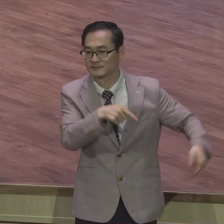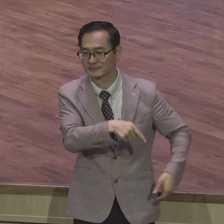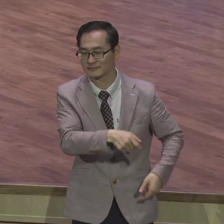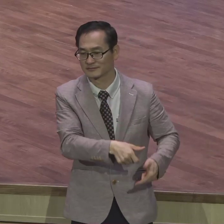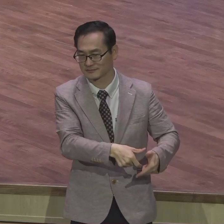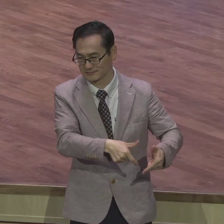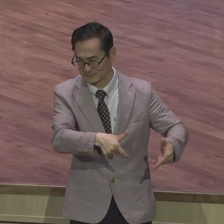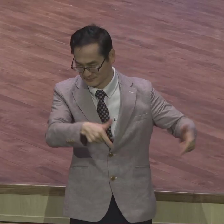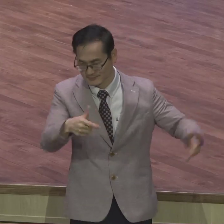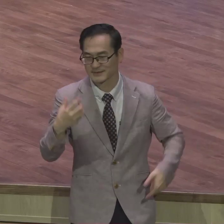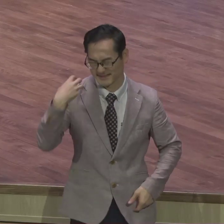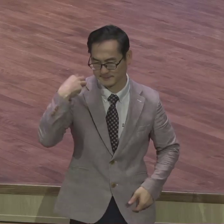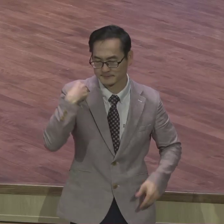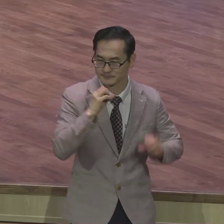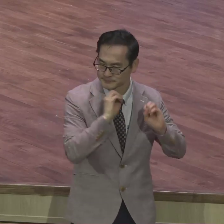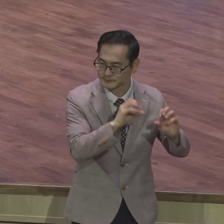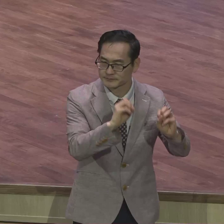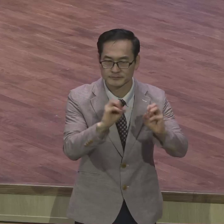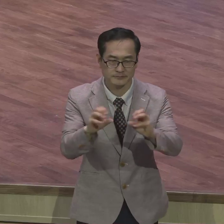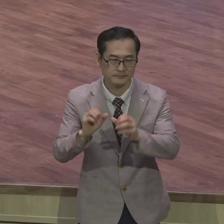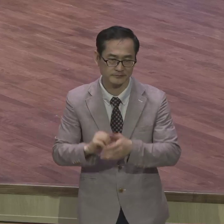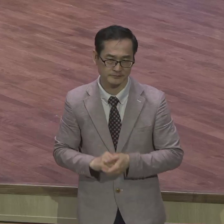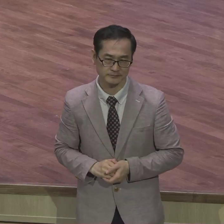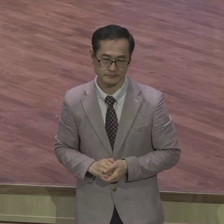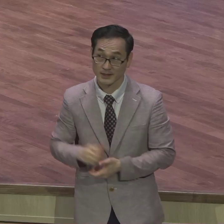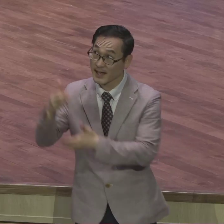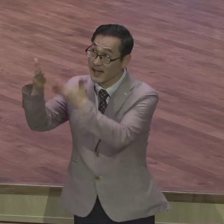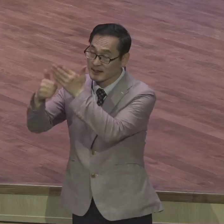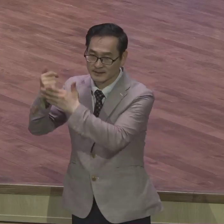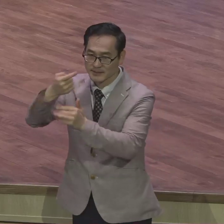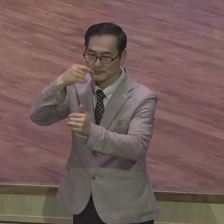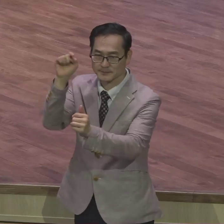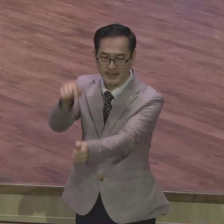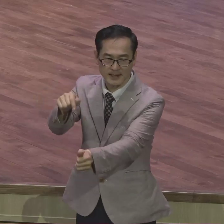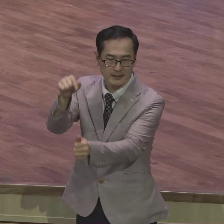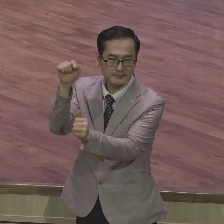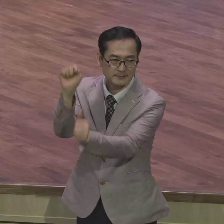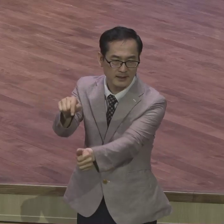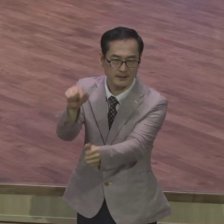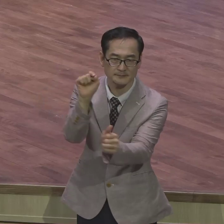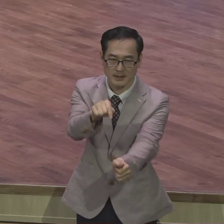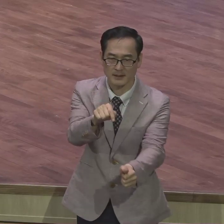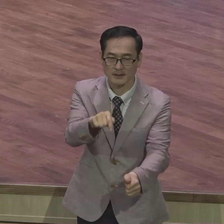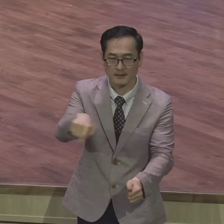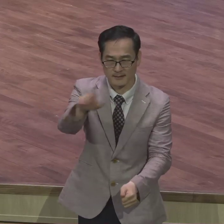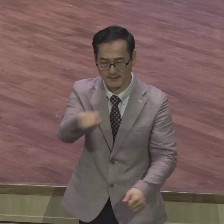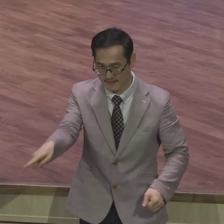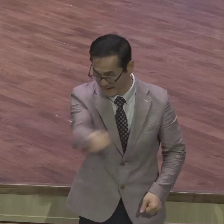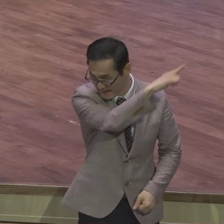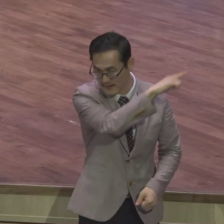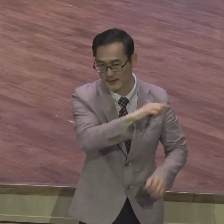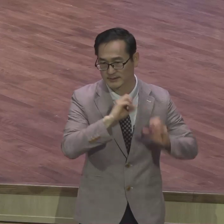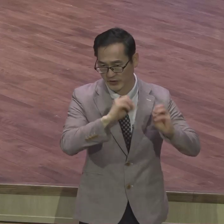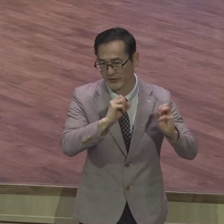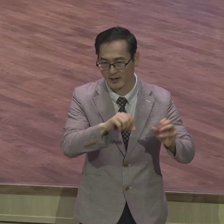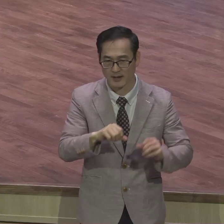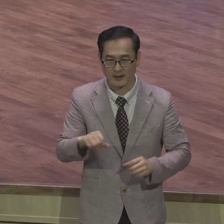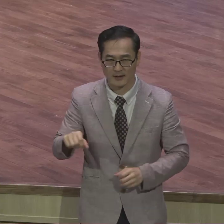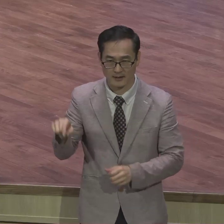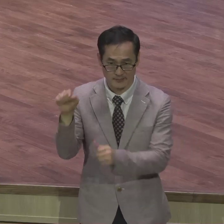하나님이 여러분을 천명 소명 사명을 주셔서 불을 썼어요 이걸 모르면 안 돼요 여러분